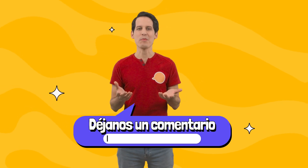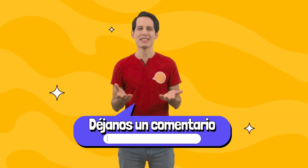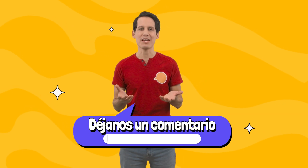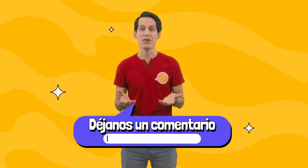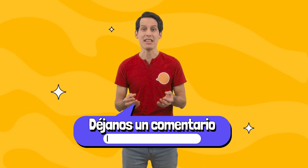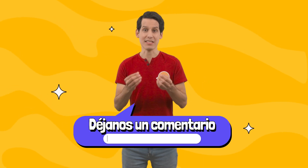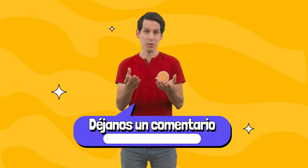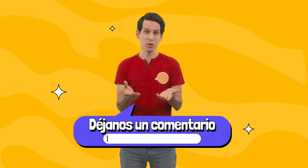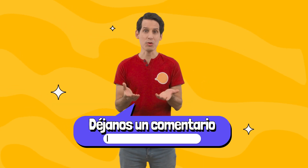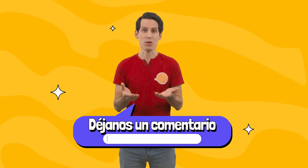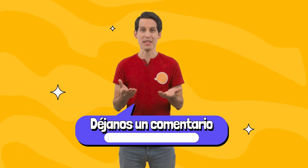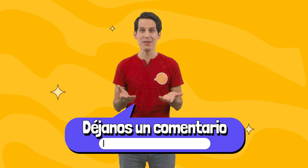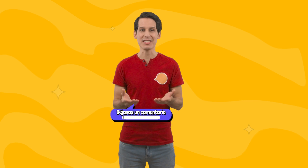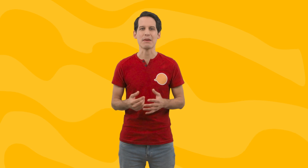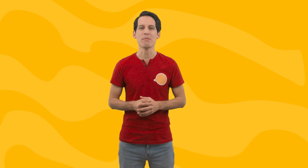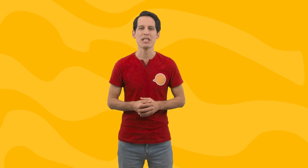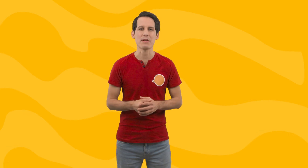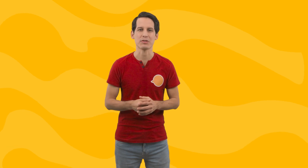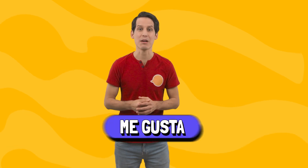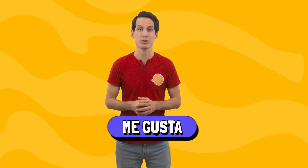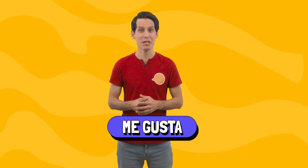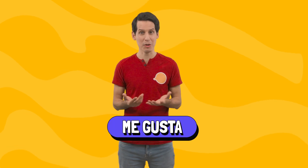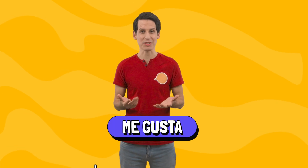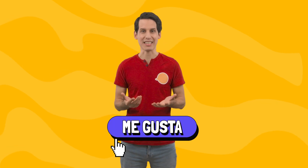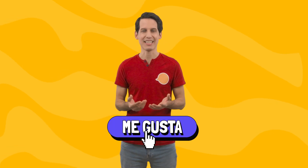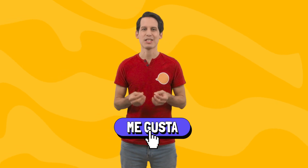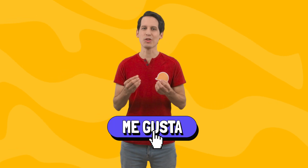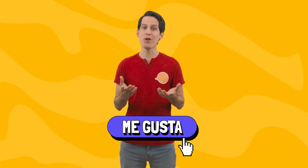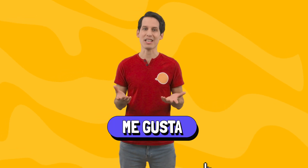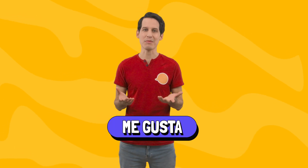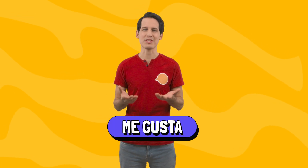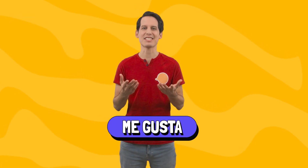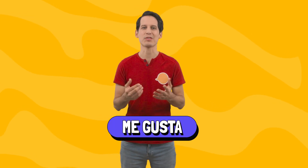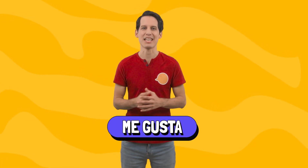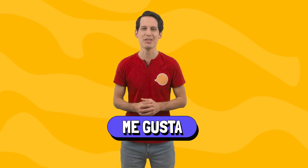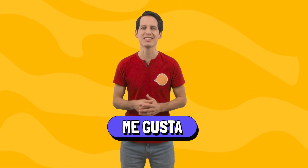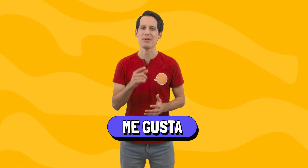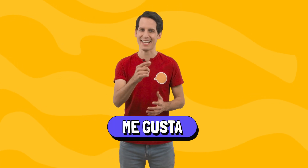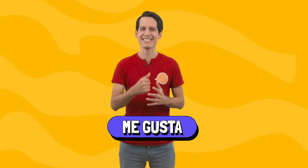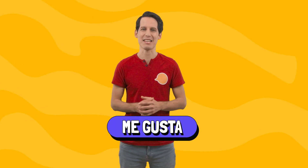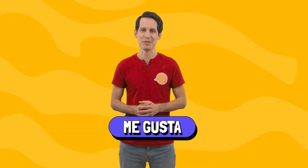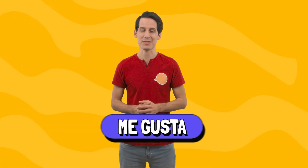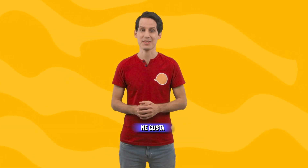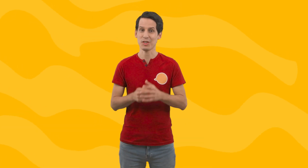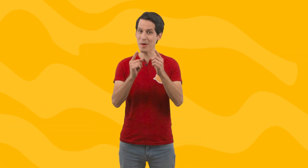comentario Y si te gustó mucho el video También puedes presionar el botón de me gusta Todos los que hacemos este contenido Te lo agradeceremos ¡Nos vemos!